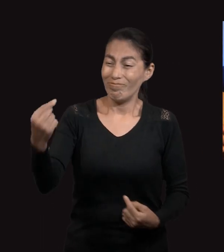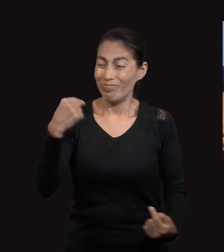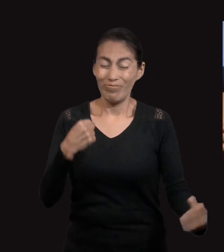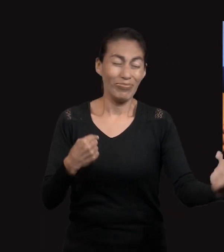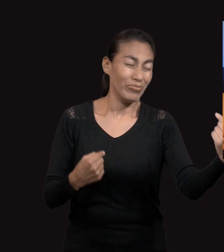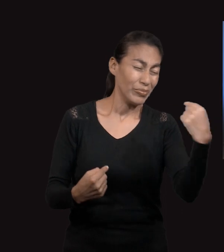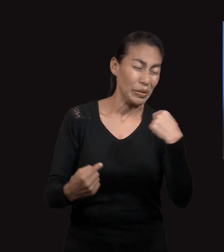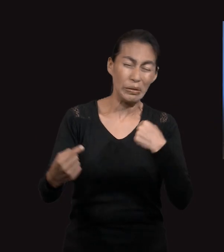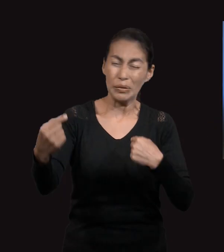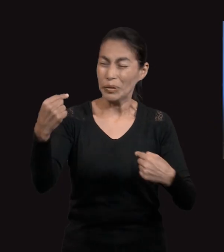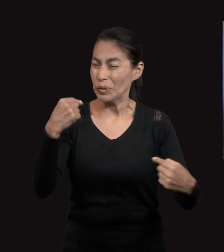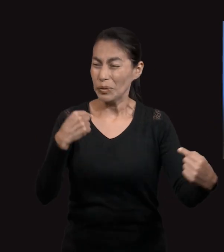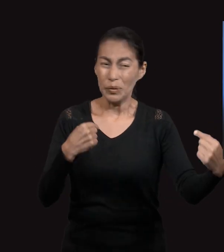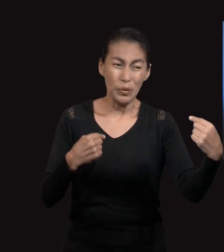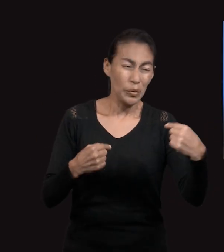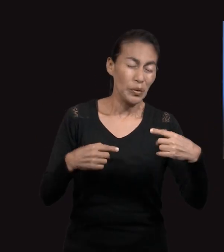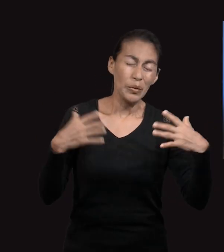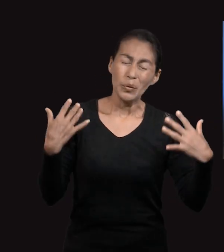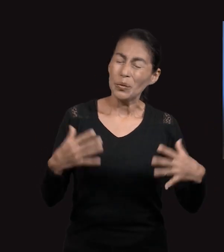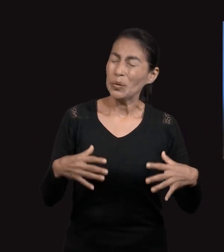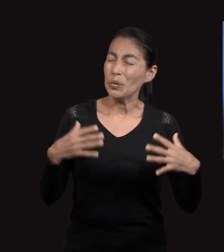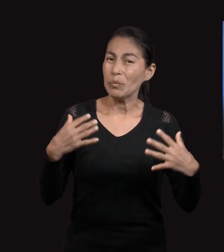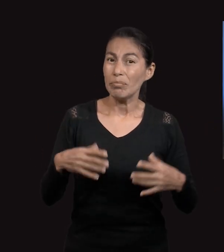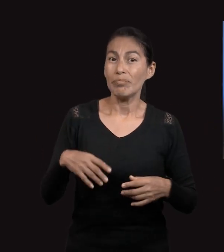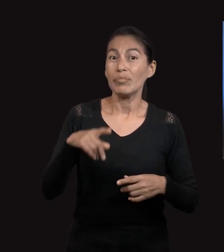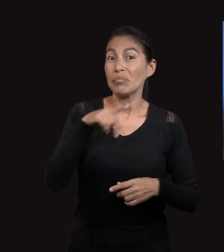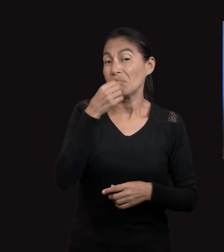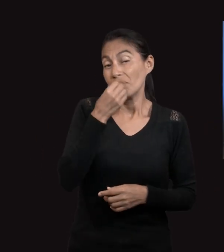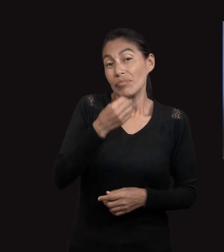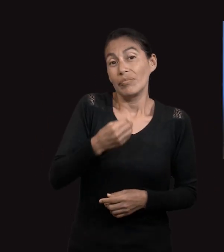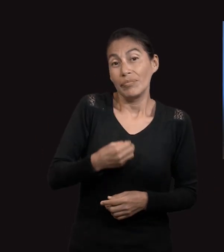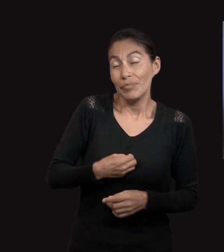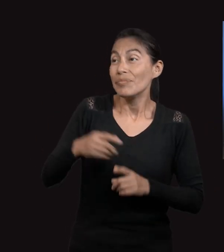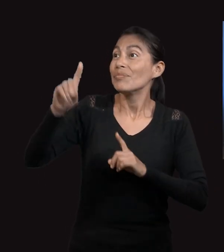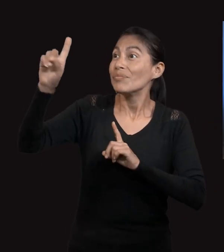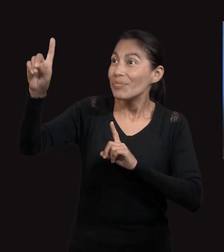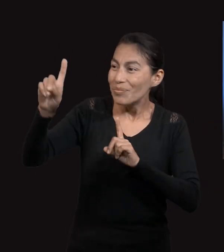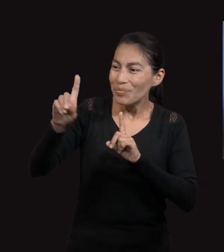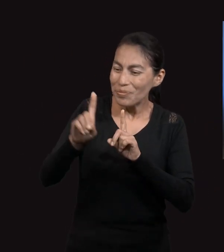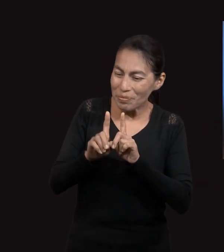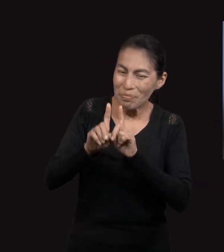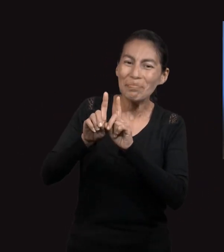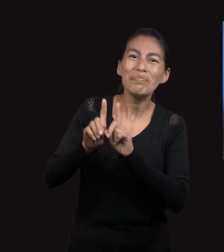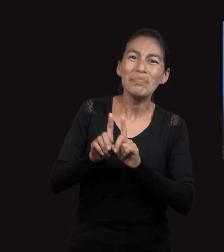Más a nuestro lado Él estará